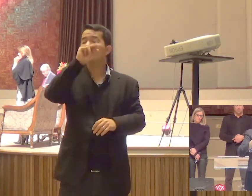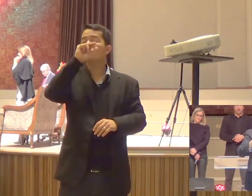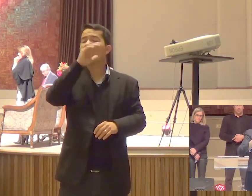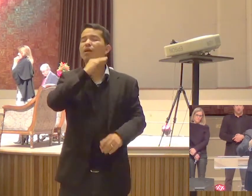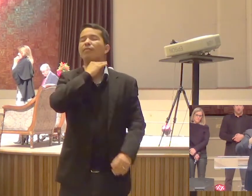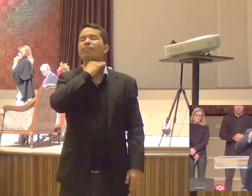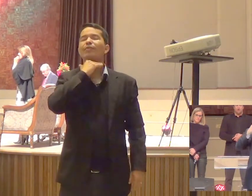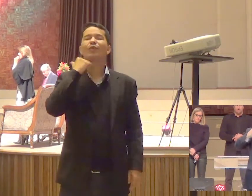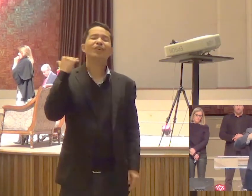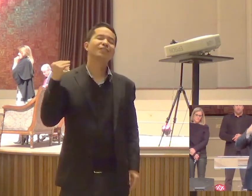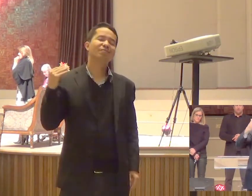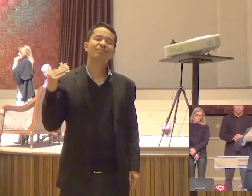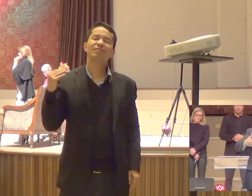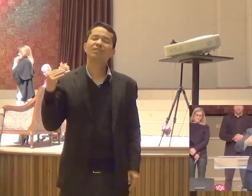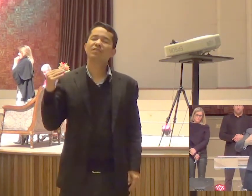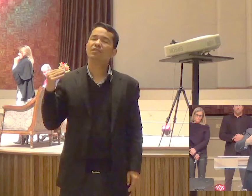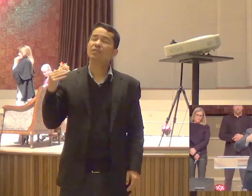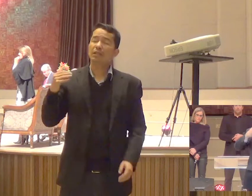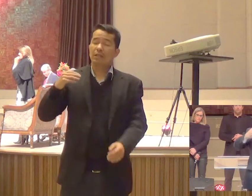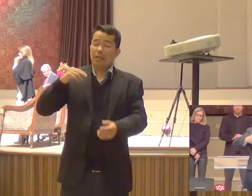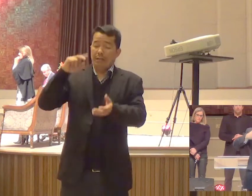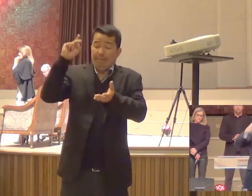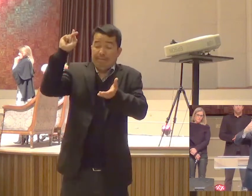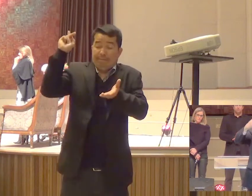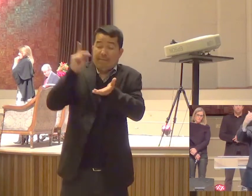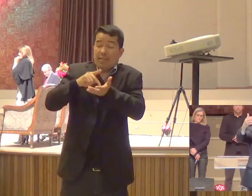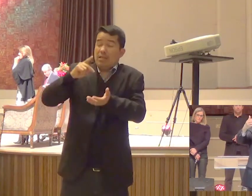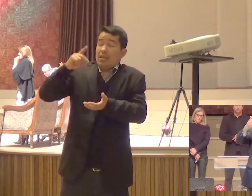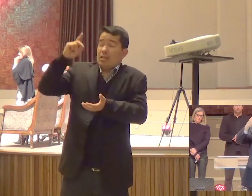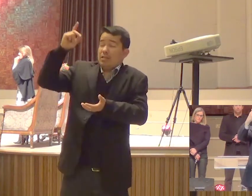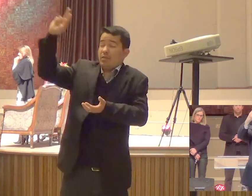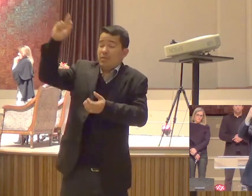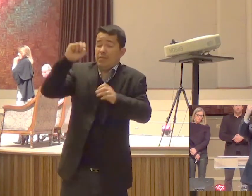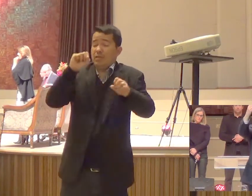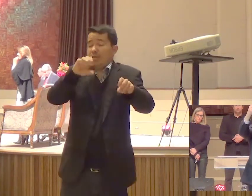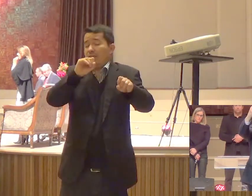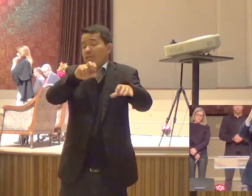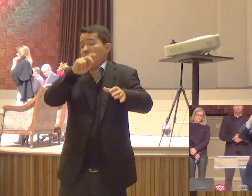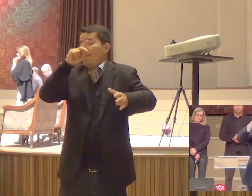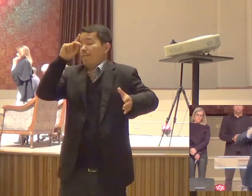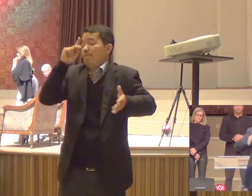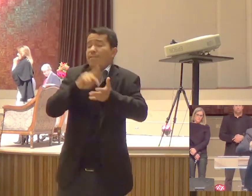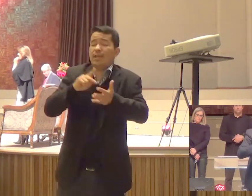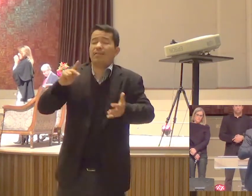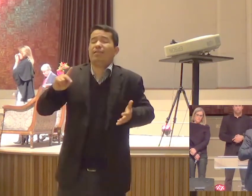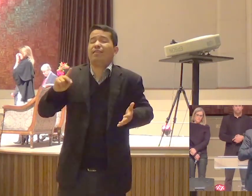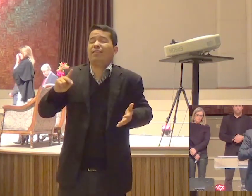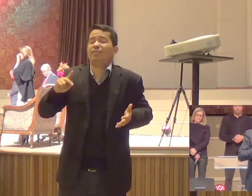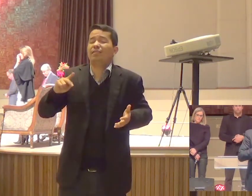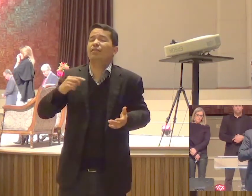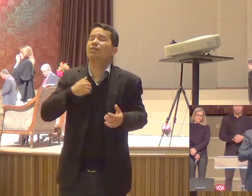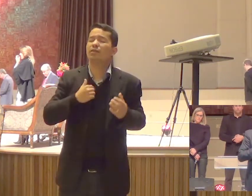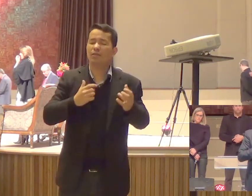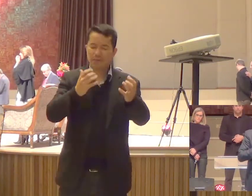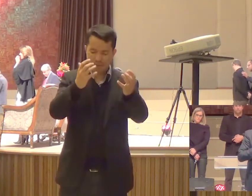São verdades de Deus Estabelecidas pelo Senhor Para a glória do Senhor Eu quero estar Senhor Entre